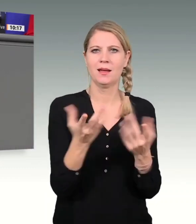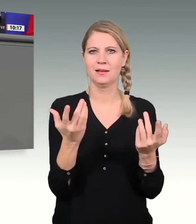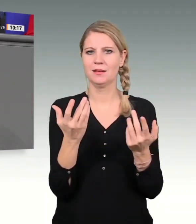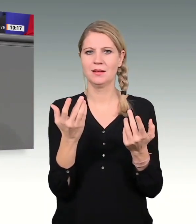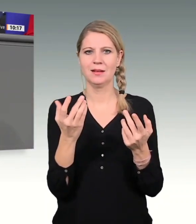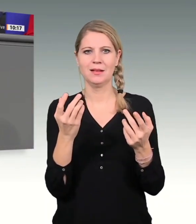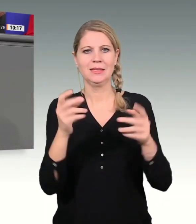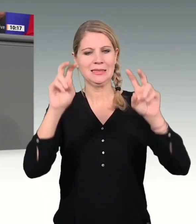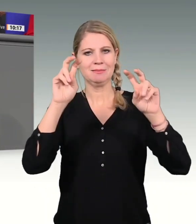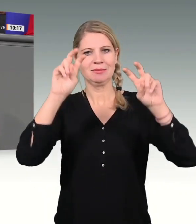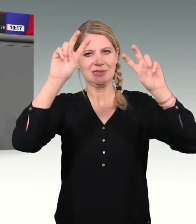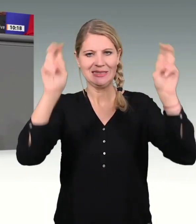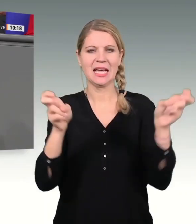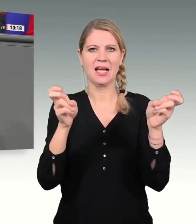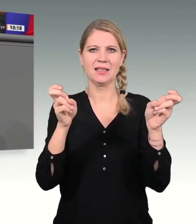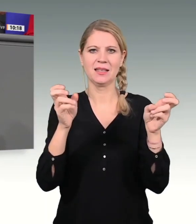Ende.